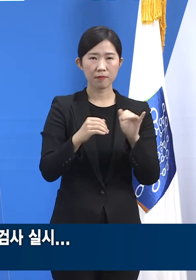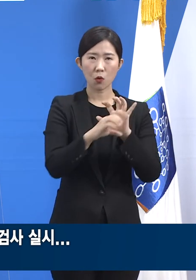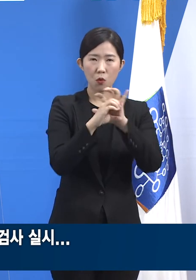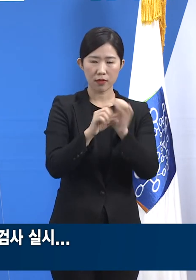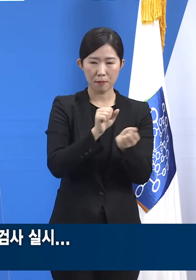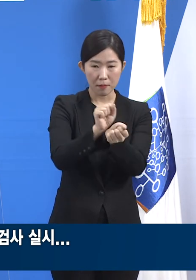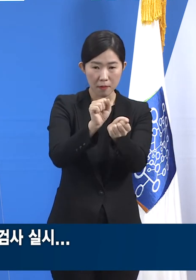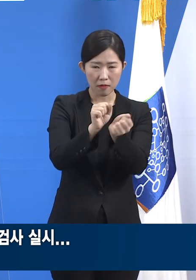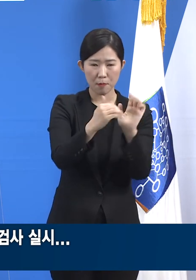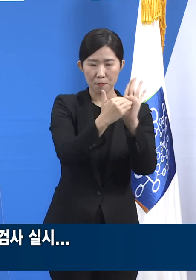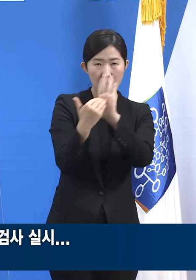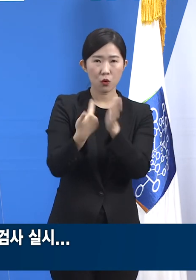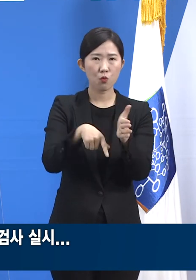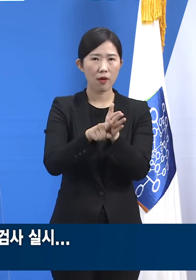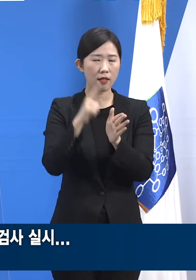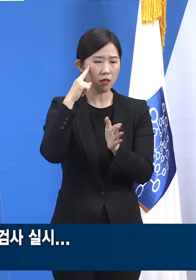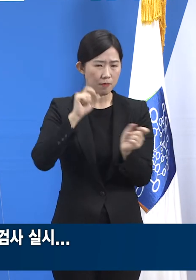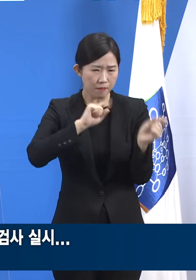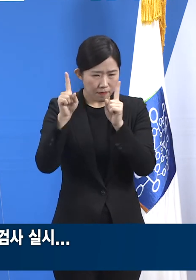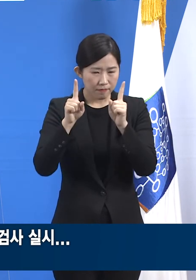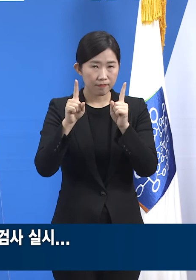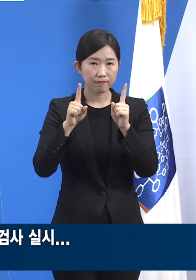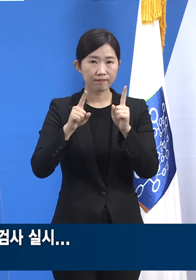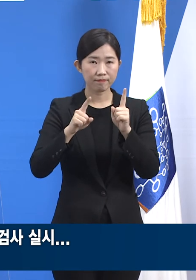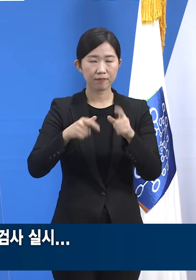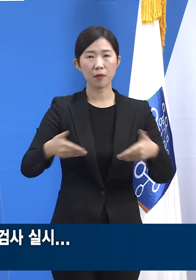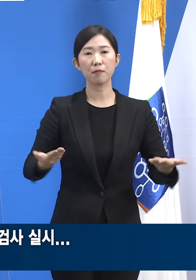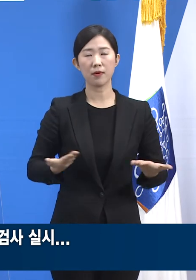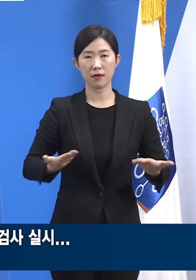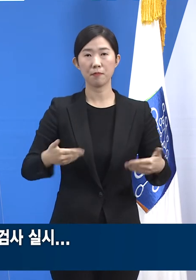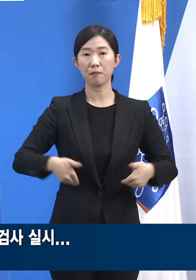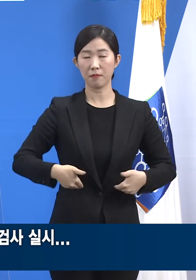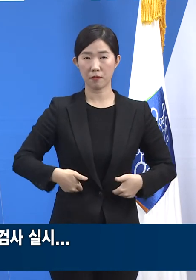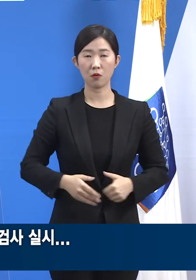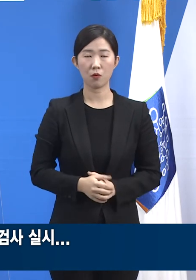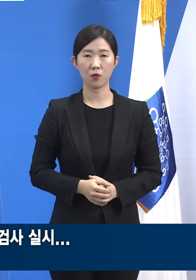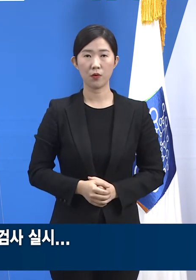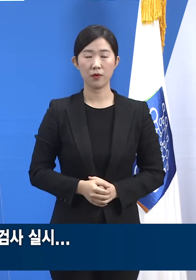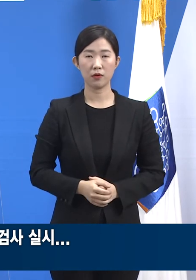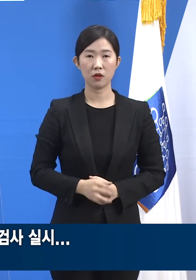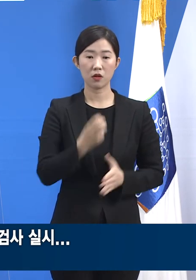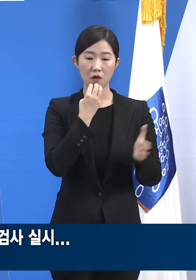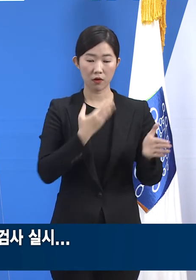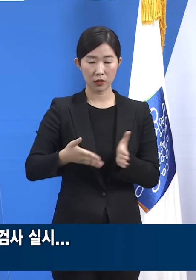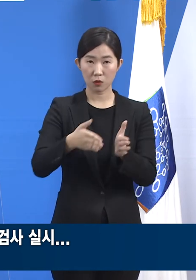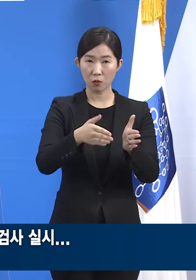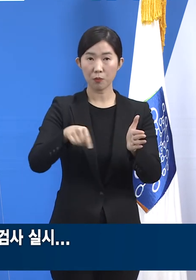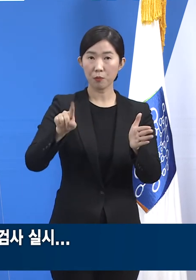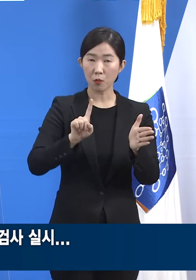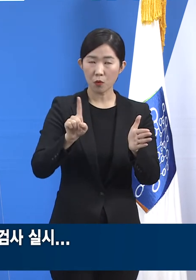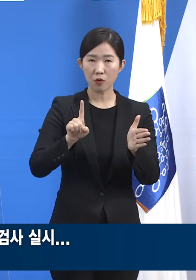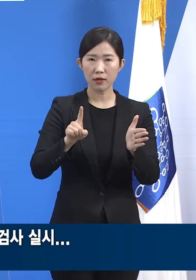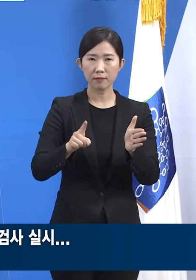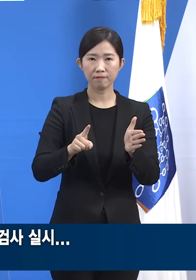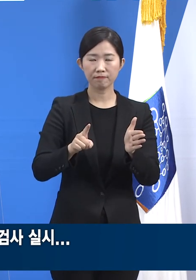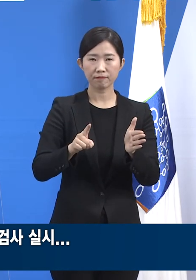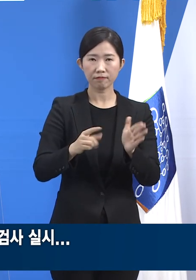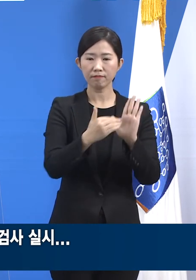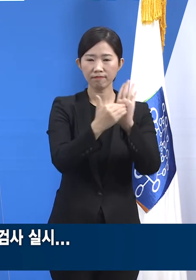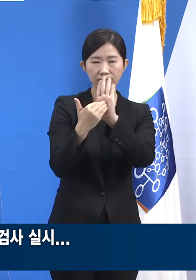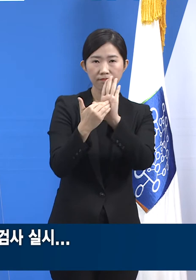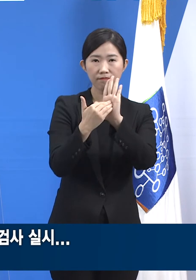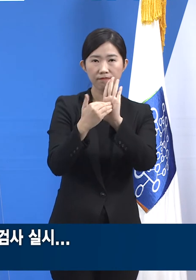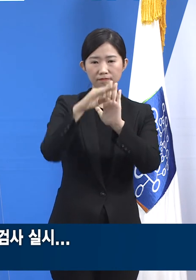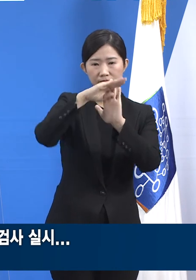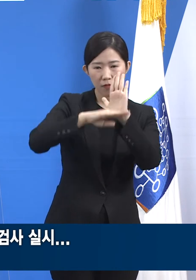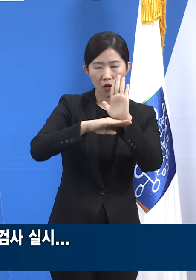도는 이런 사업이 사업장과 종사자에 대한 방역활동의 교육 훈련 기회로 이어질 수 있도록